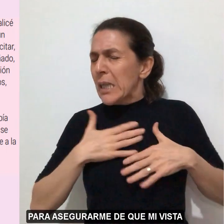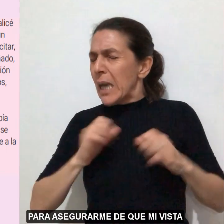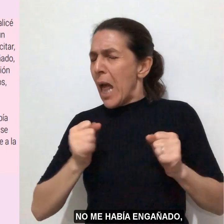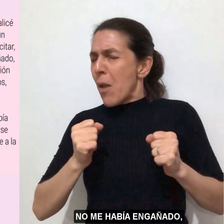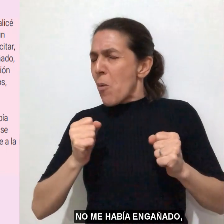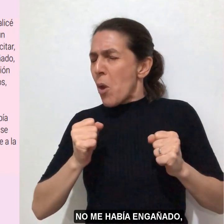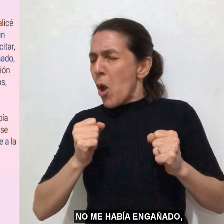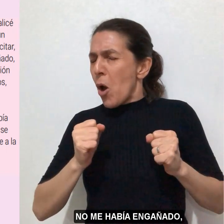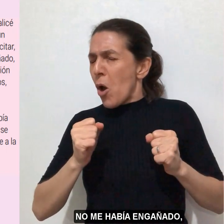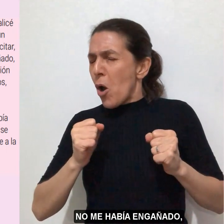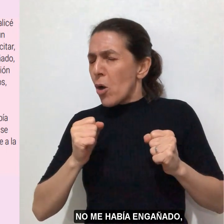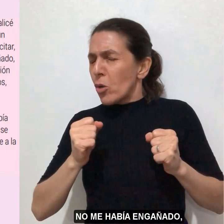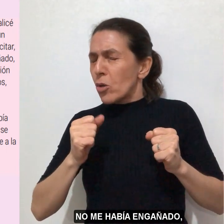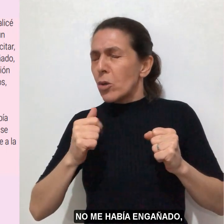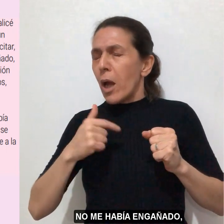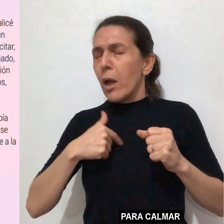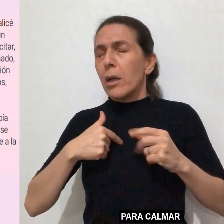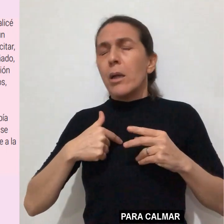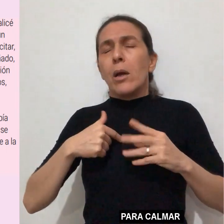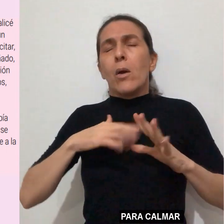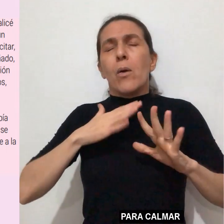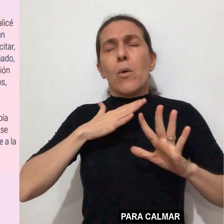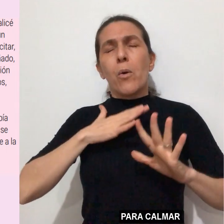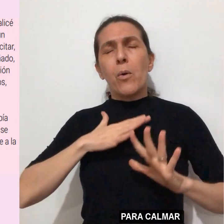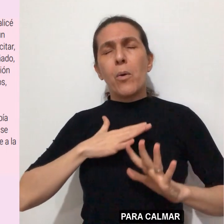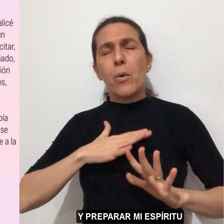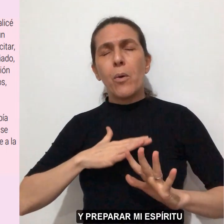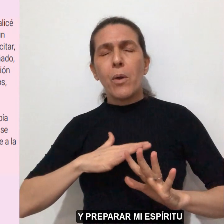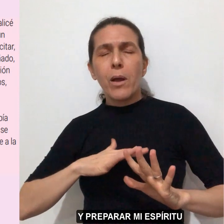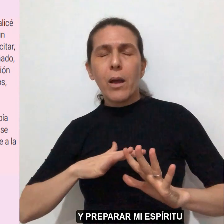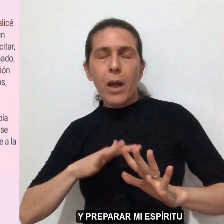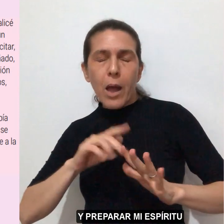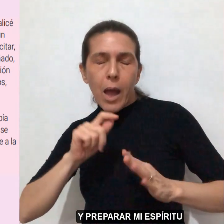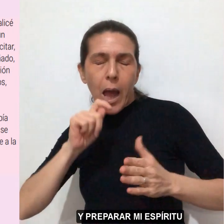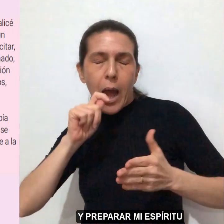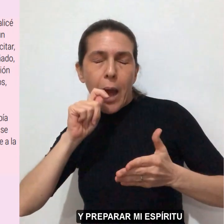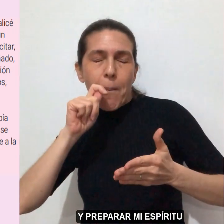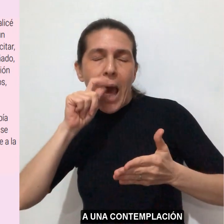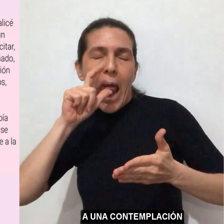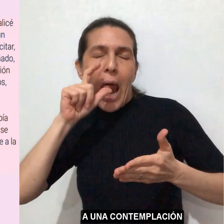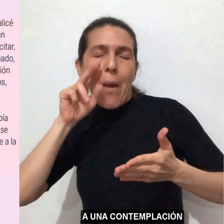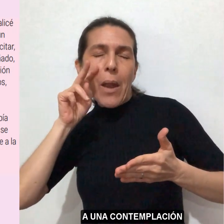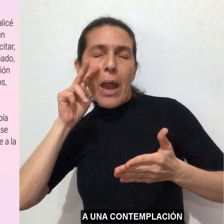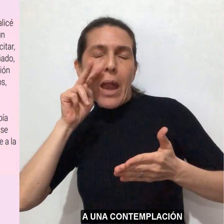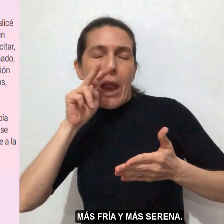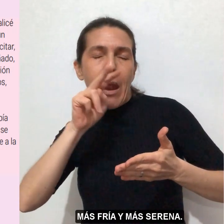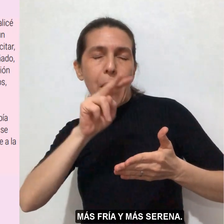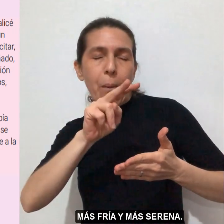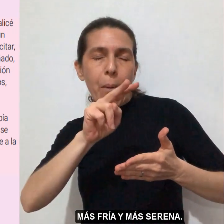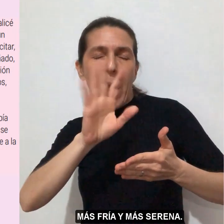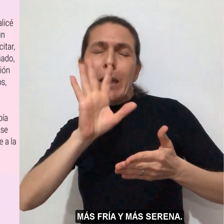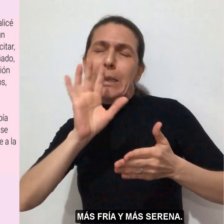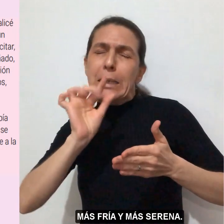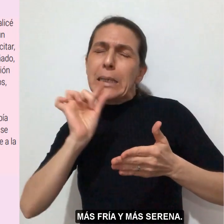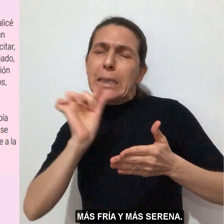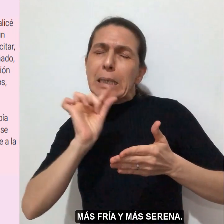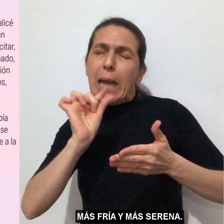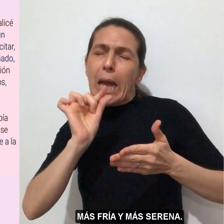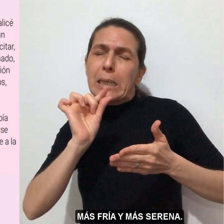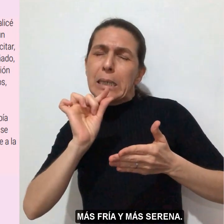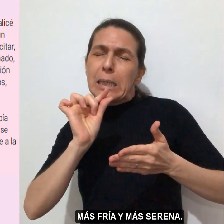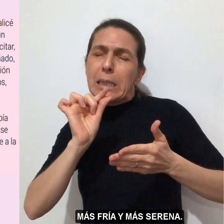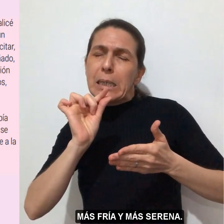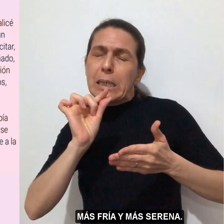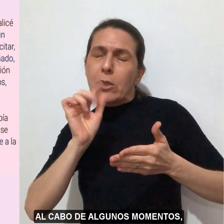vista no me había engañado. Para calmar y preparar mi espíritu a una contemplación más fría y más